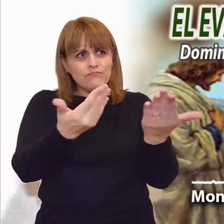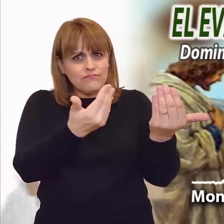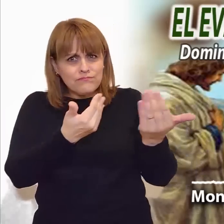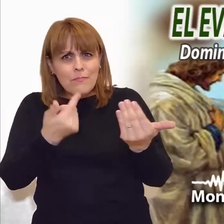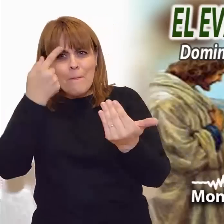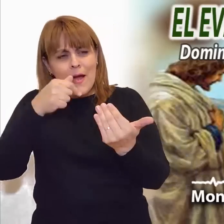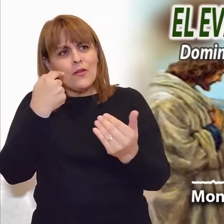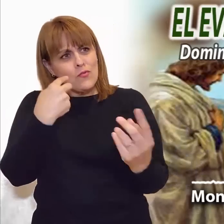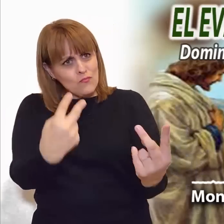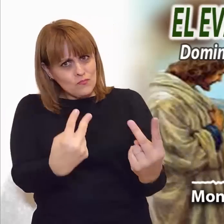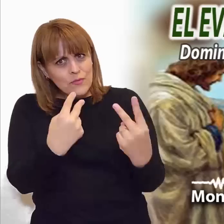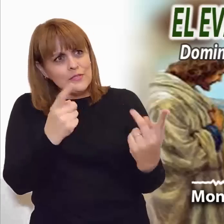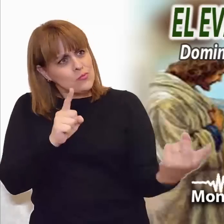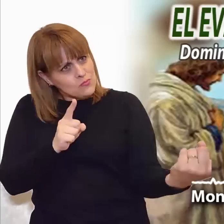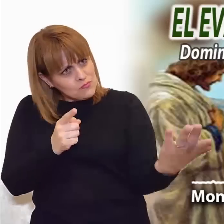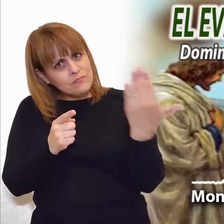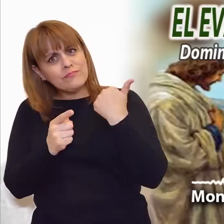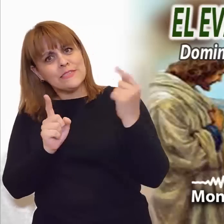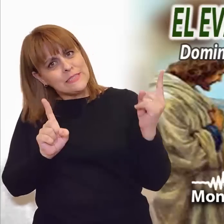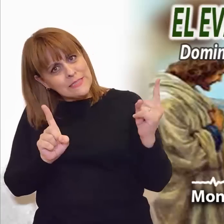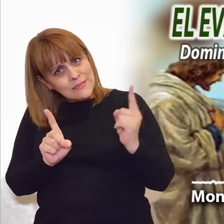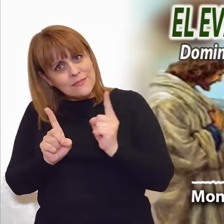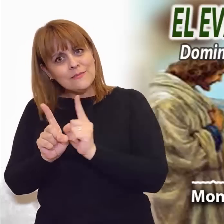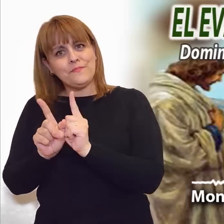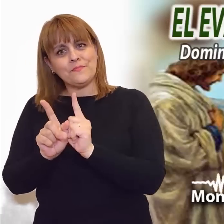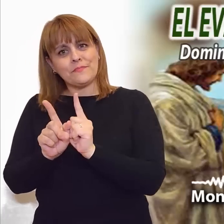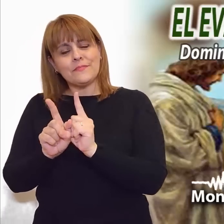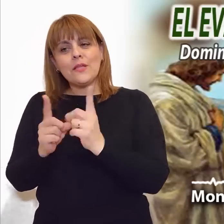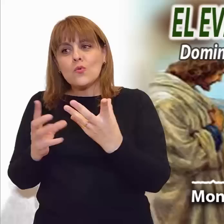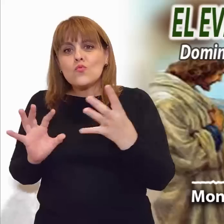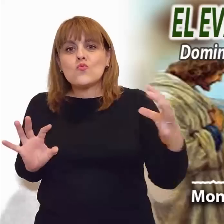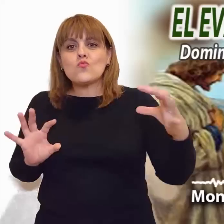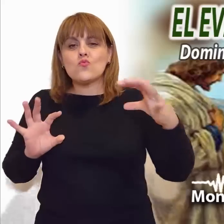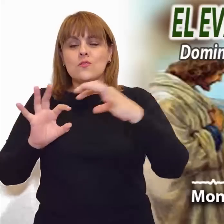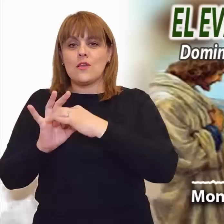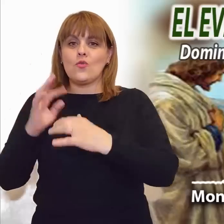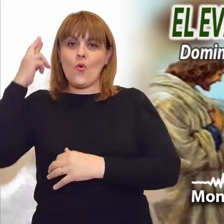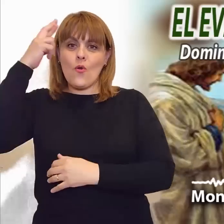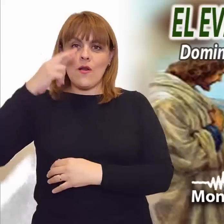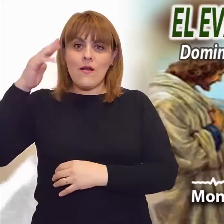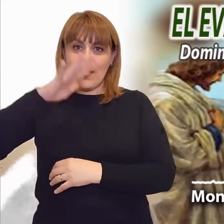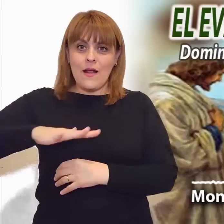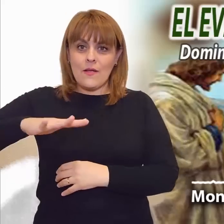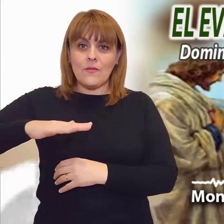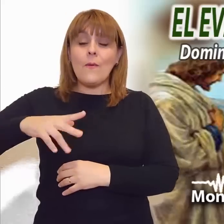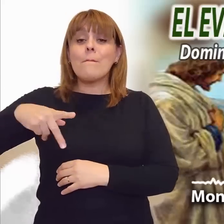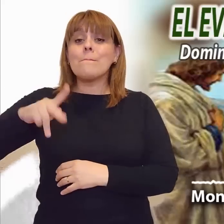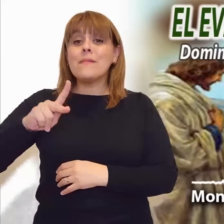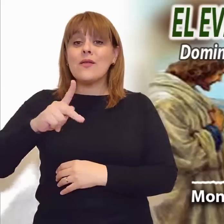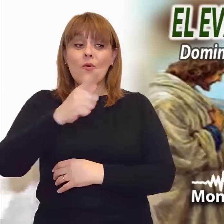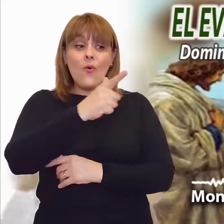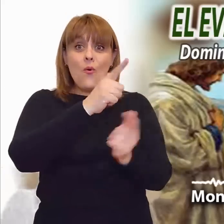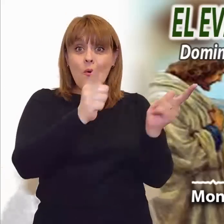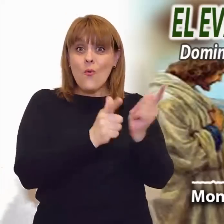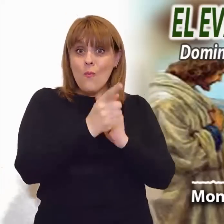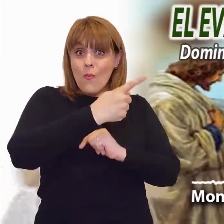descreídos, manifiesta la real universalidad del ofrecimiento de salvación, de la que es